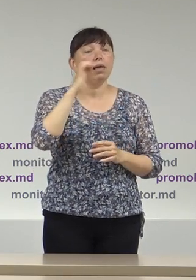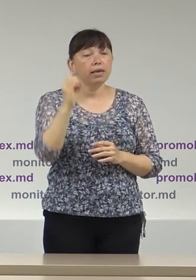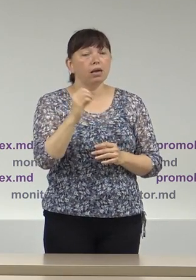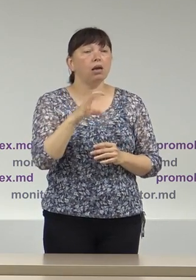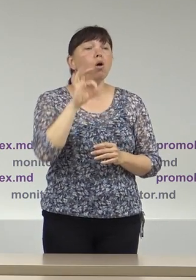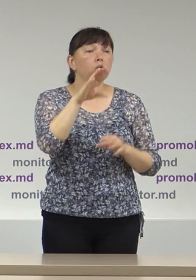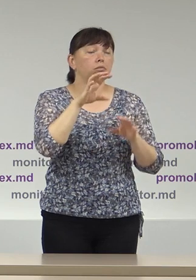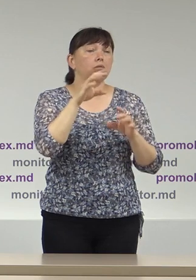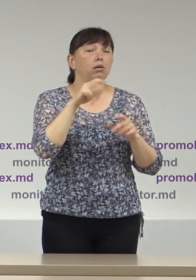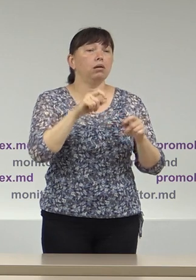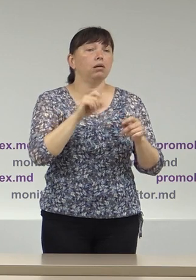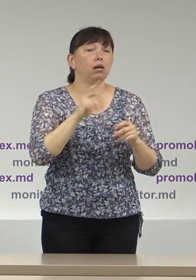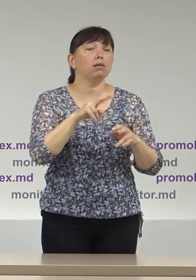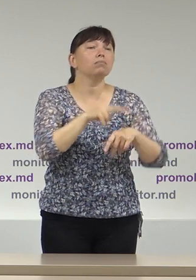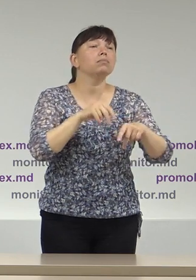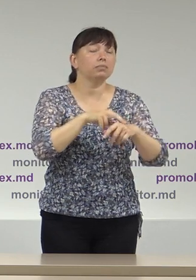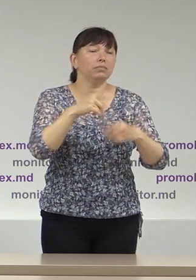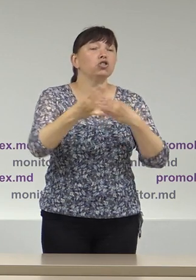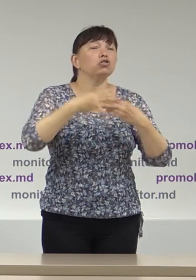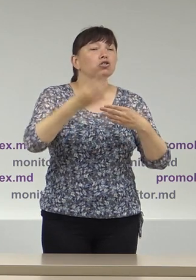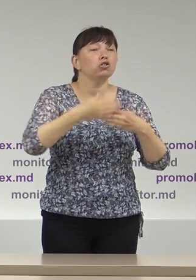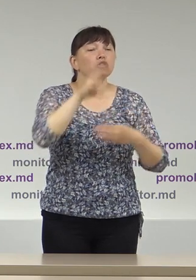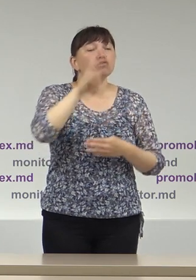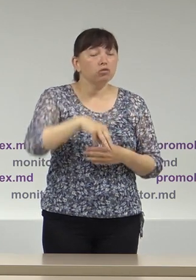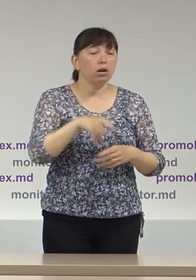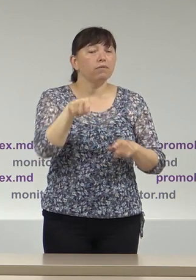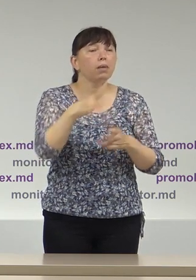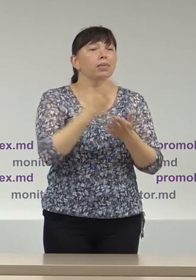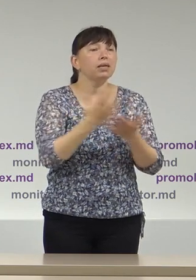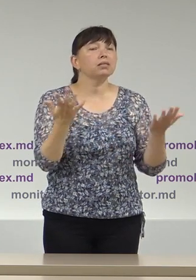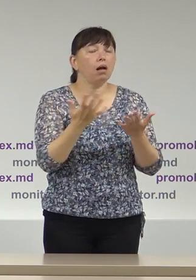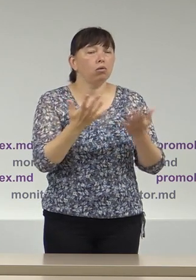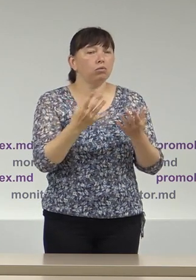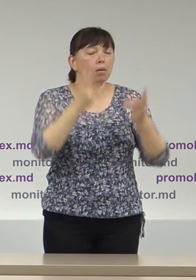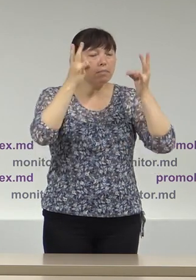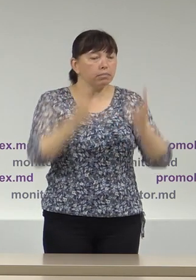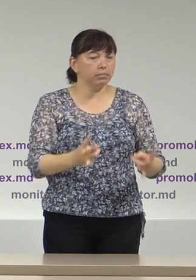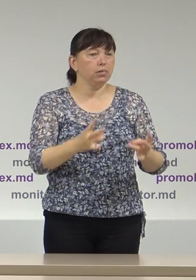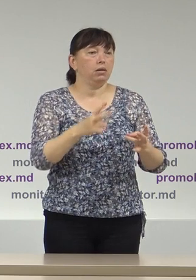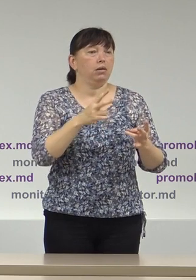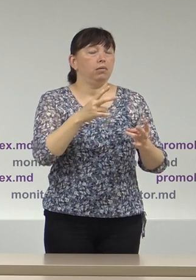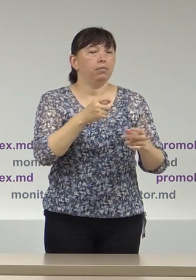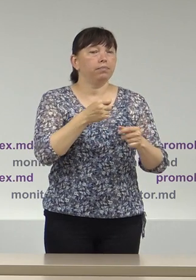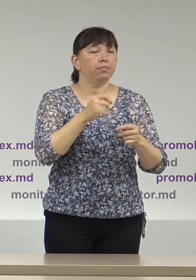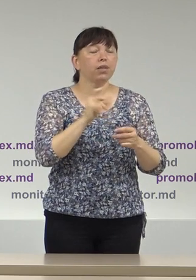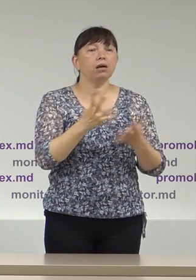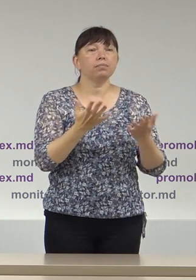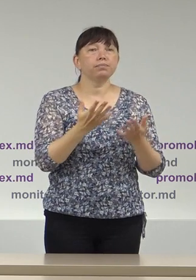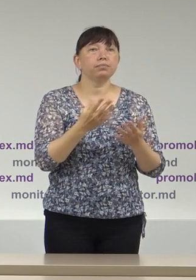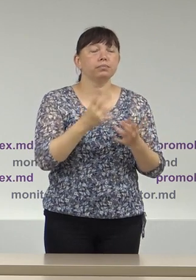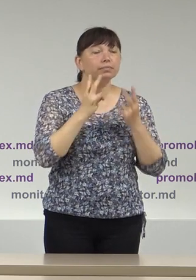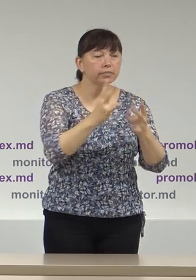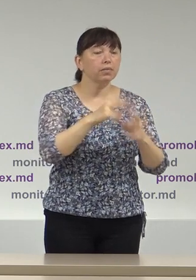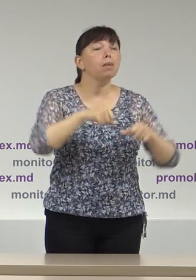codul administrativ, adică sub aspectul existenței unei vătămări reale a dreptului personal de